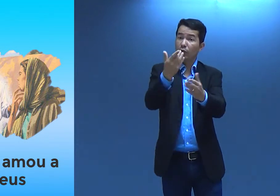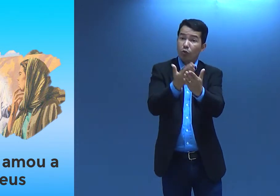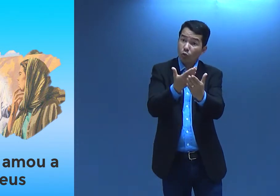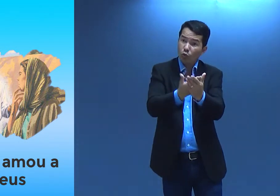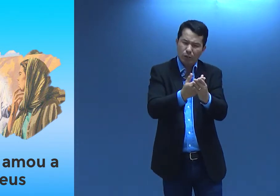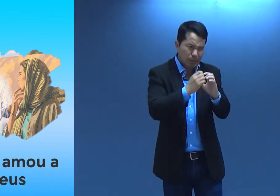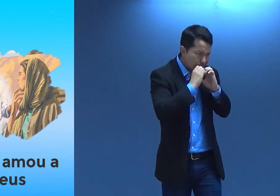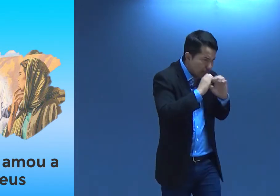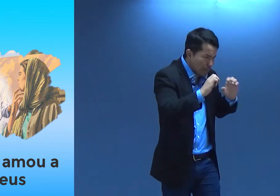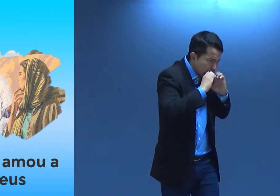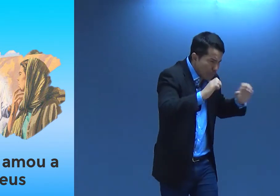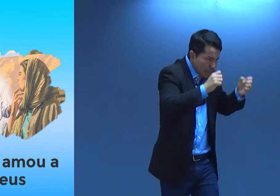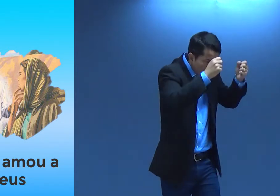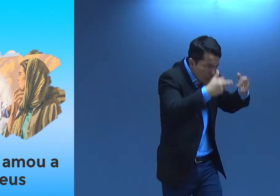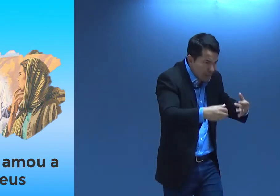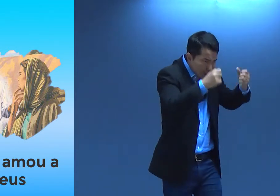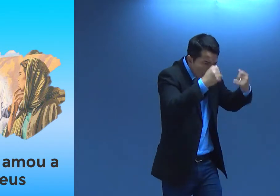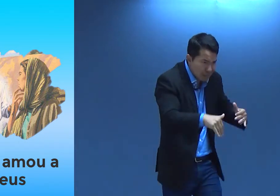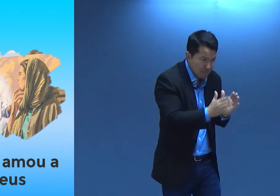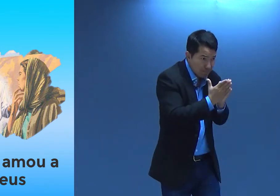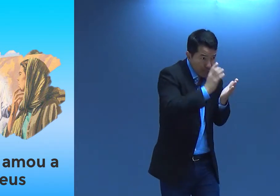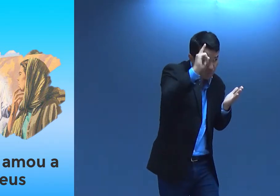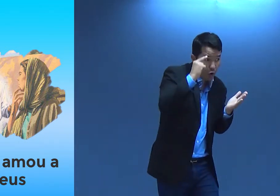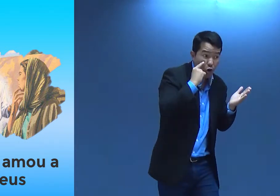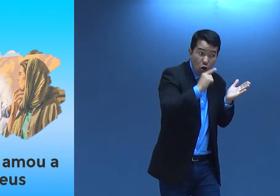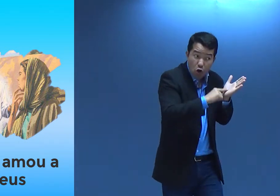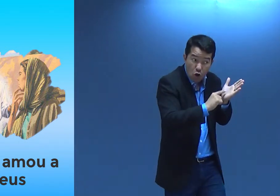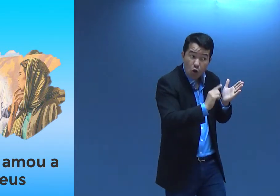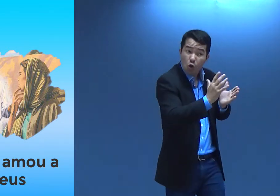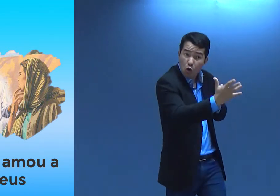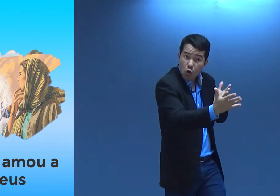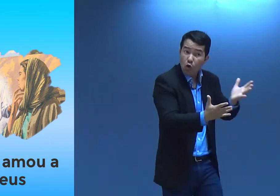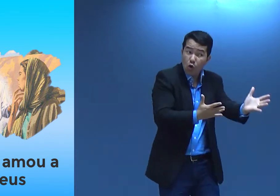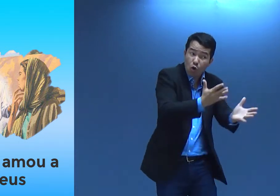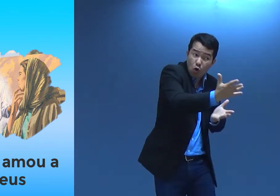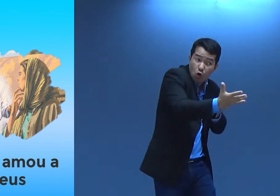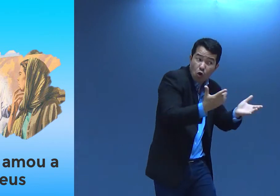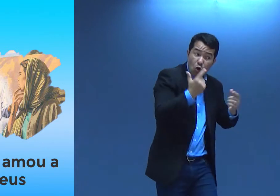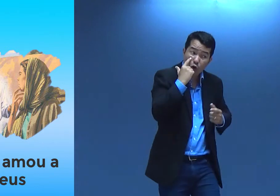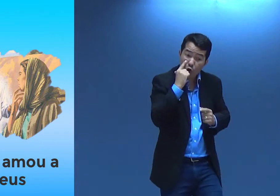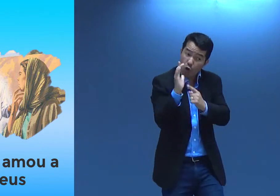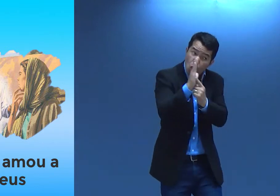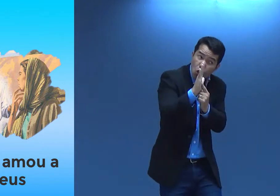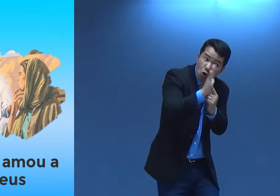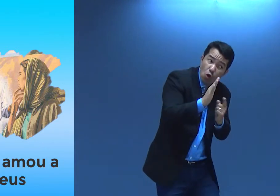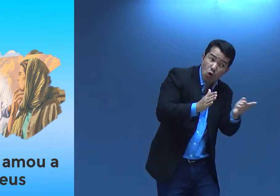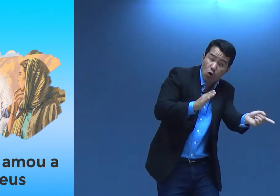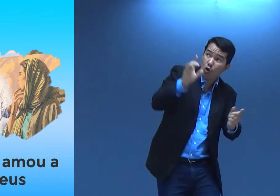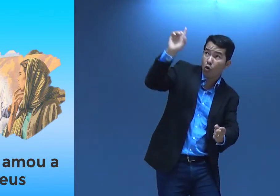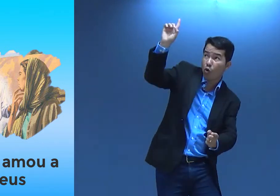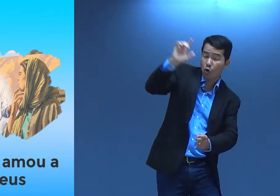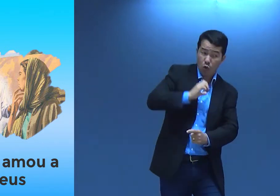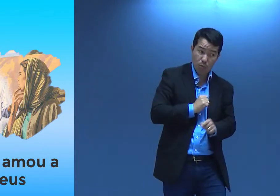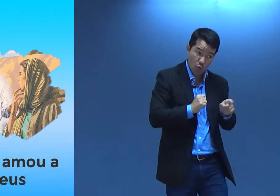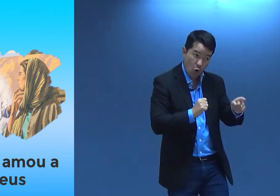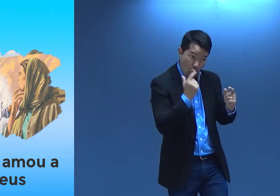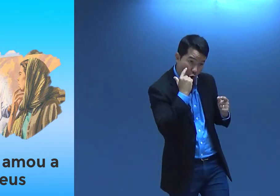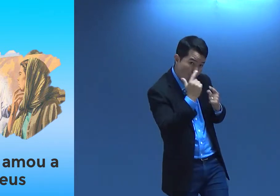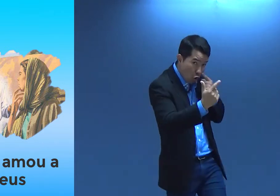de Deus, aprenderem sobre Ele. Você, também, evangelizando, mostrando na Bíblia, né? Olha aqui, isso. Ó, Deus